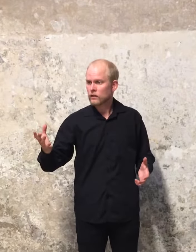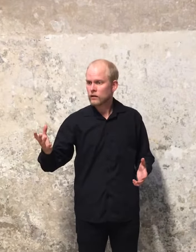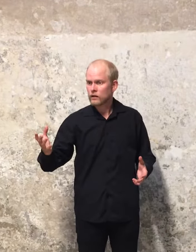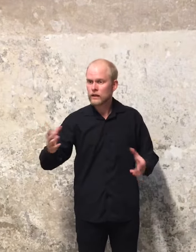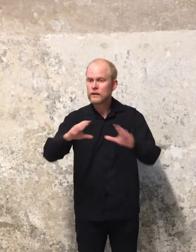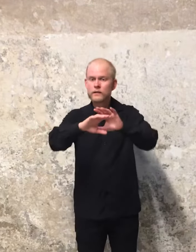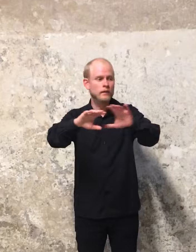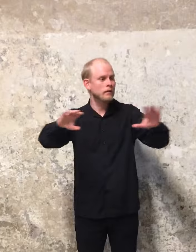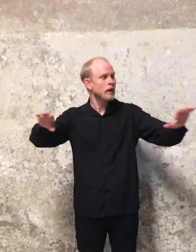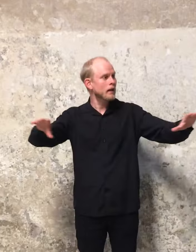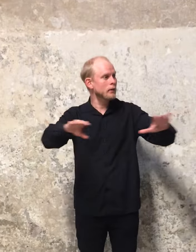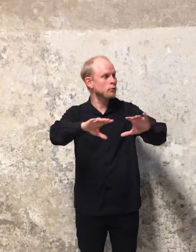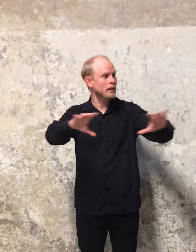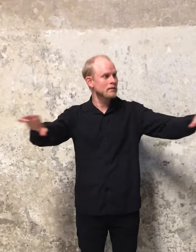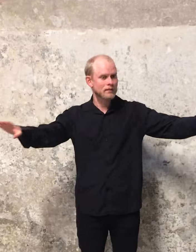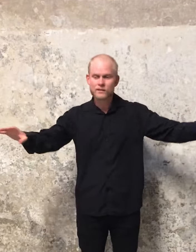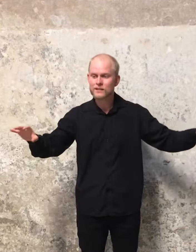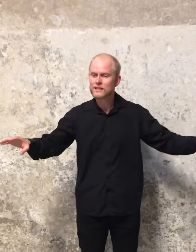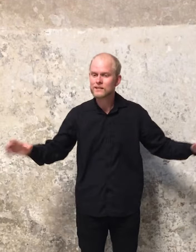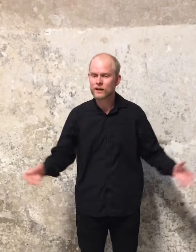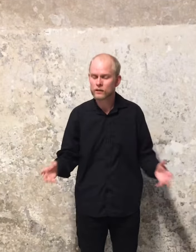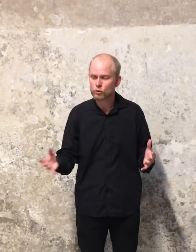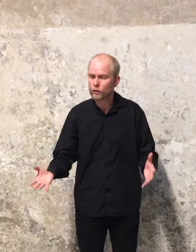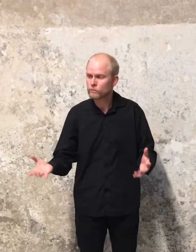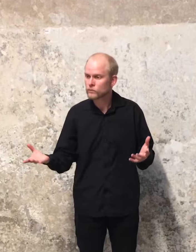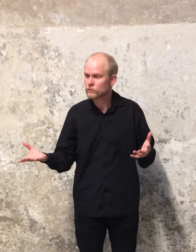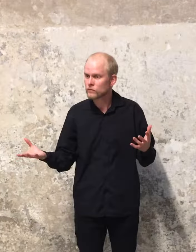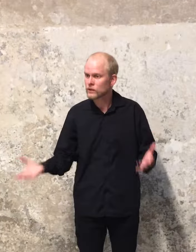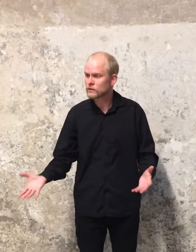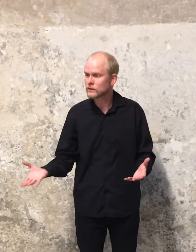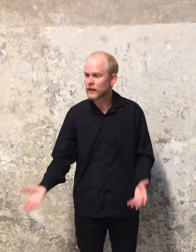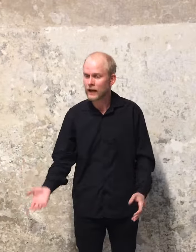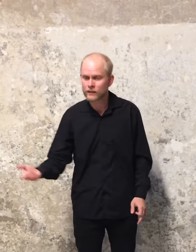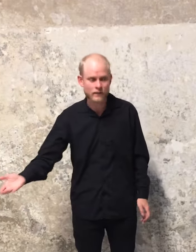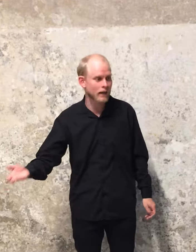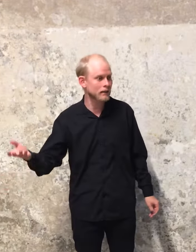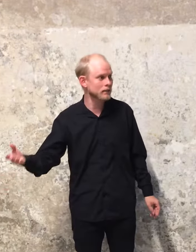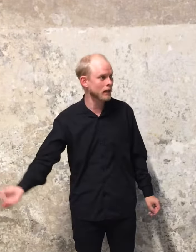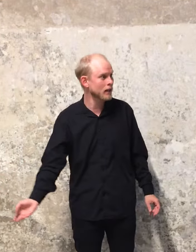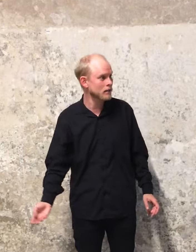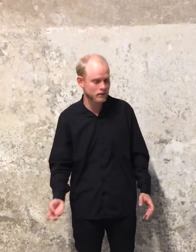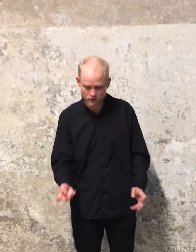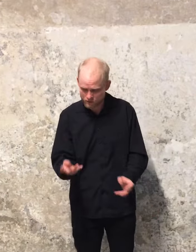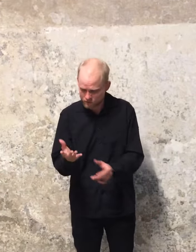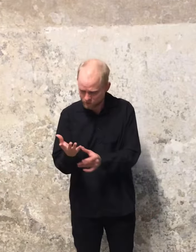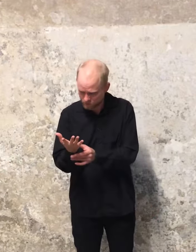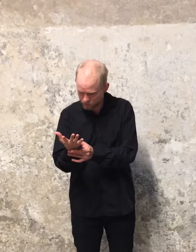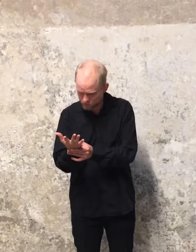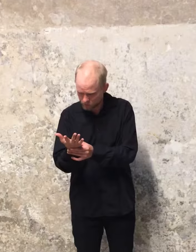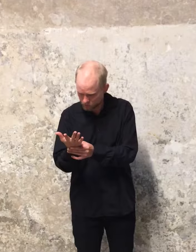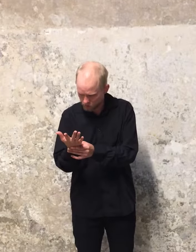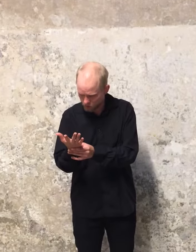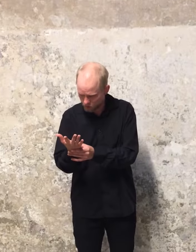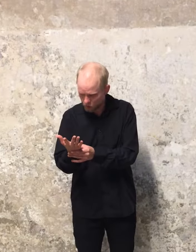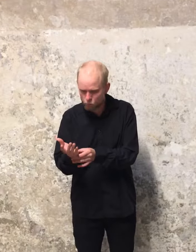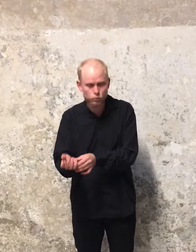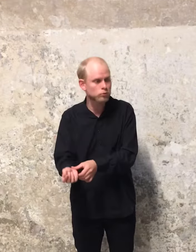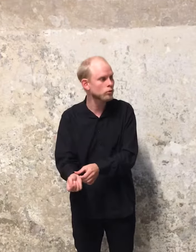Hele den heliocentriske dis, der har drøm, disse hjerner, deres helst. Og huden,